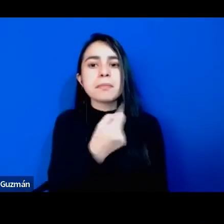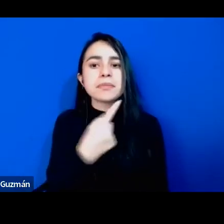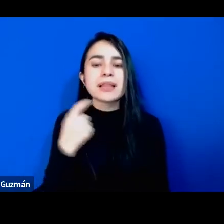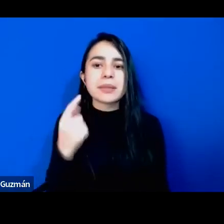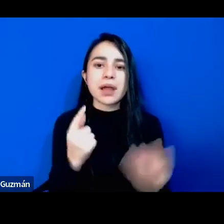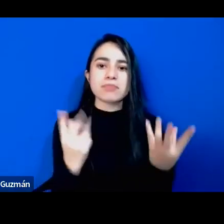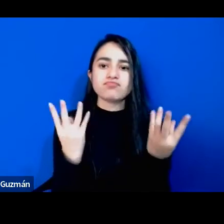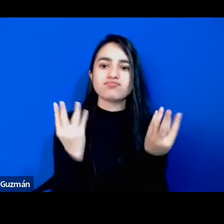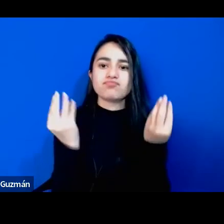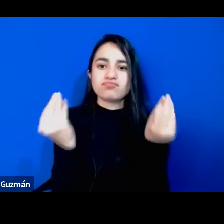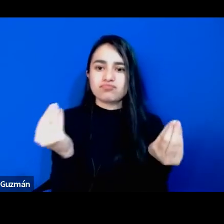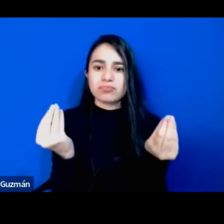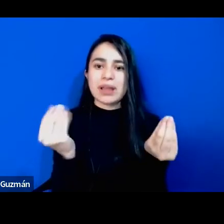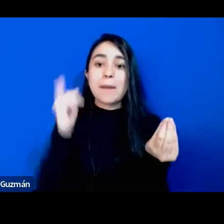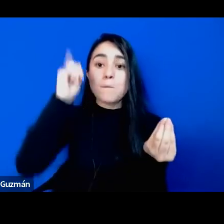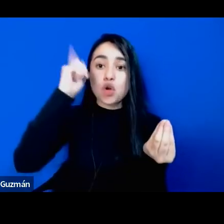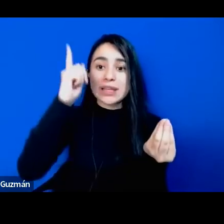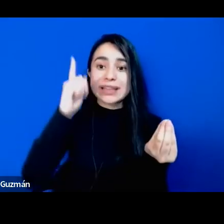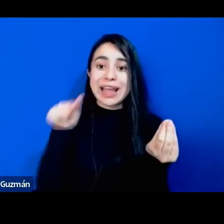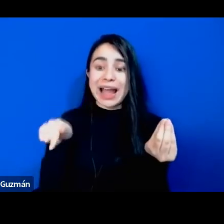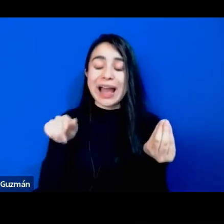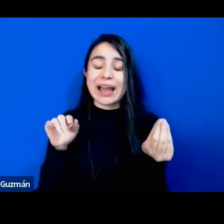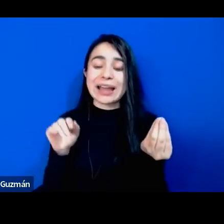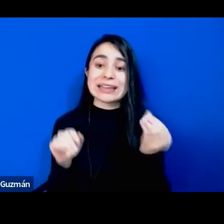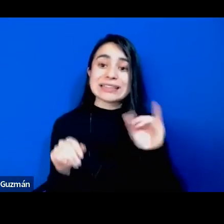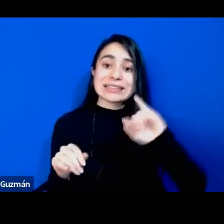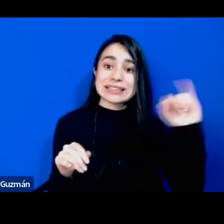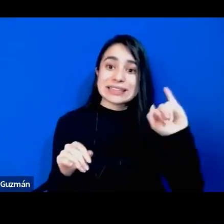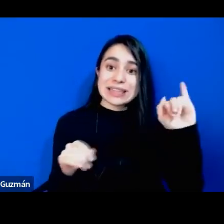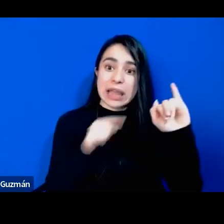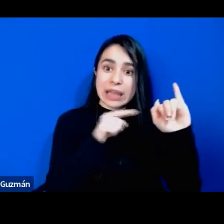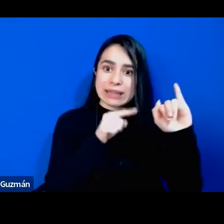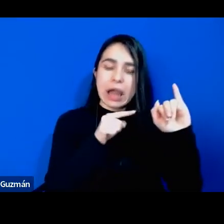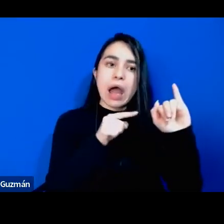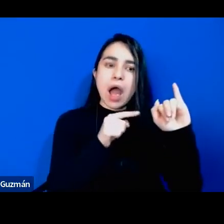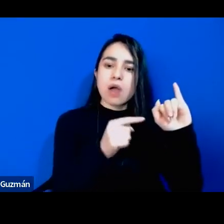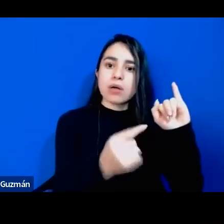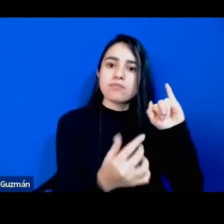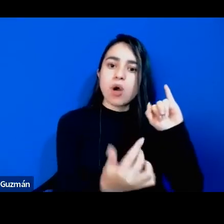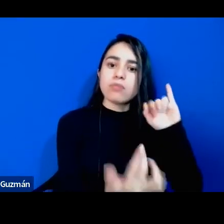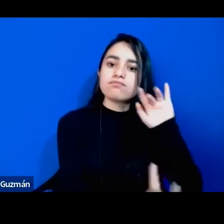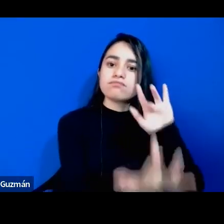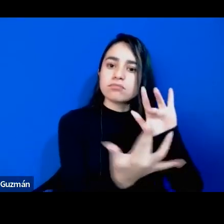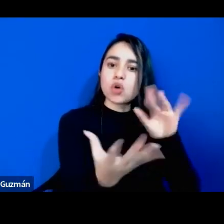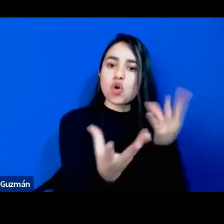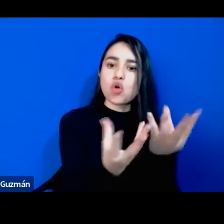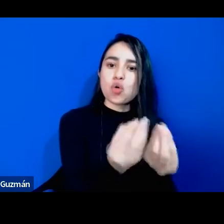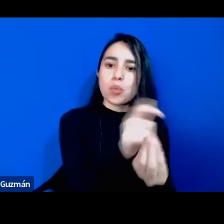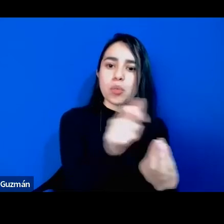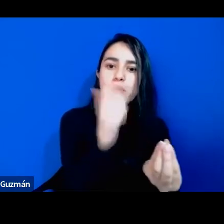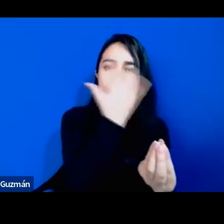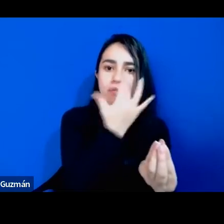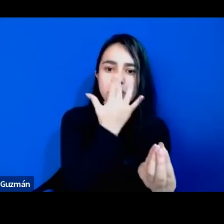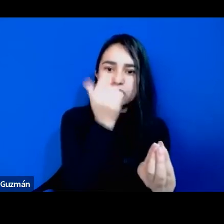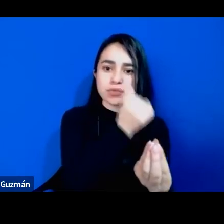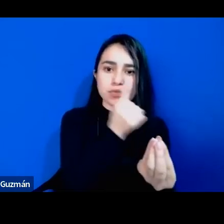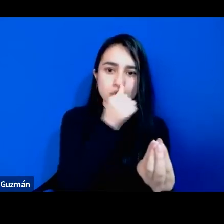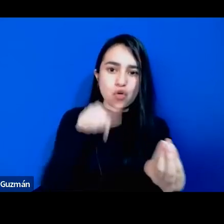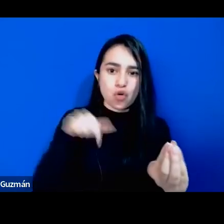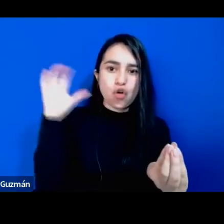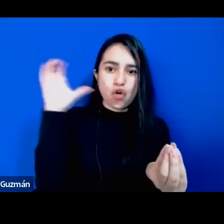la población afrodescendiente en Colombia. A me parece muy importante justamente en esa coyuntura pensar en esto.